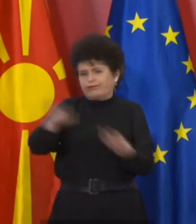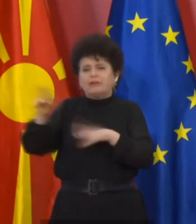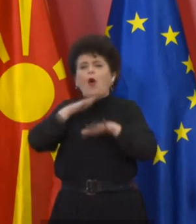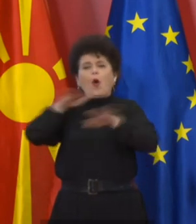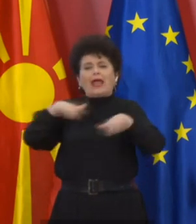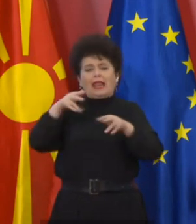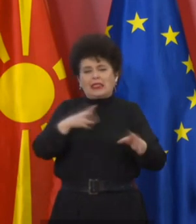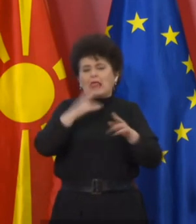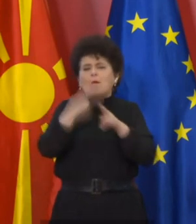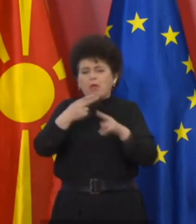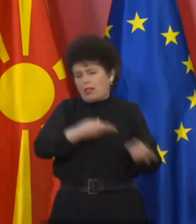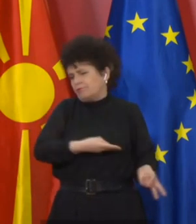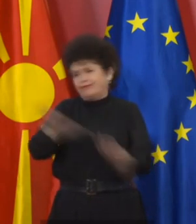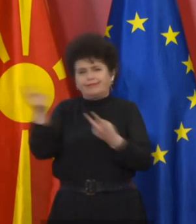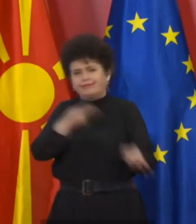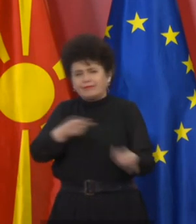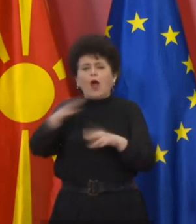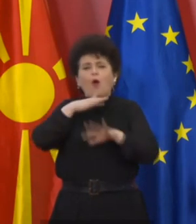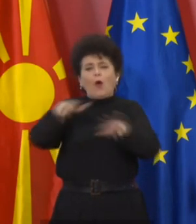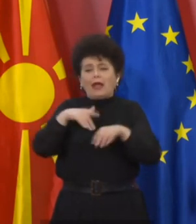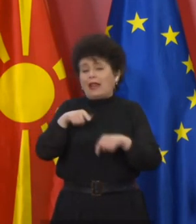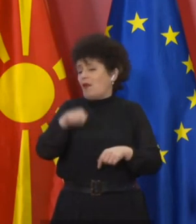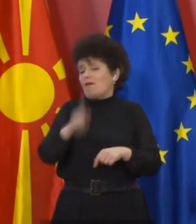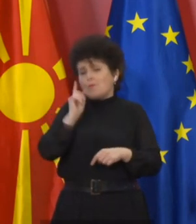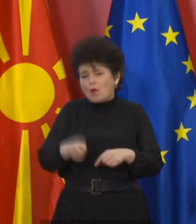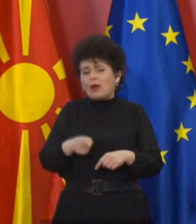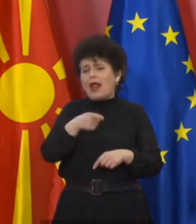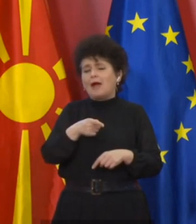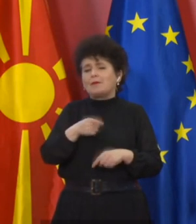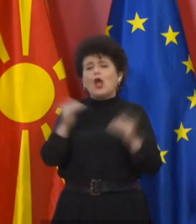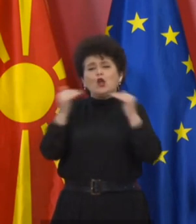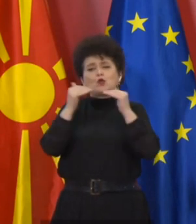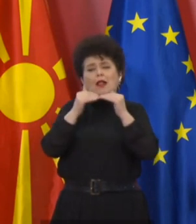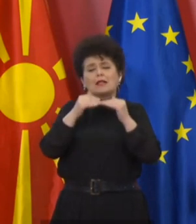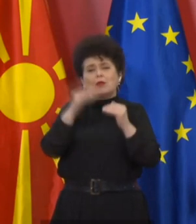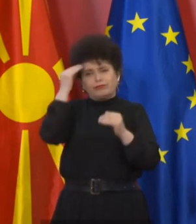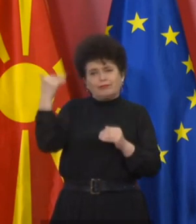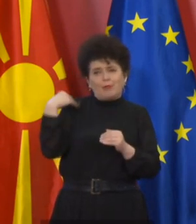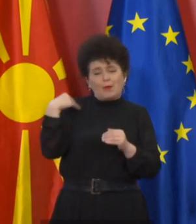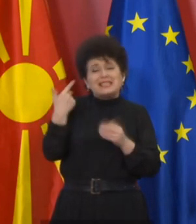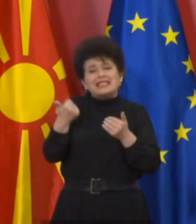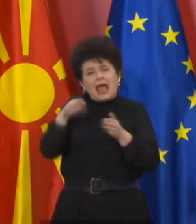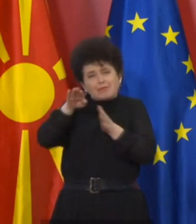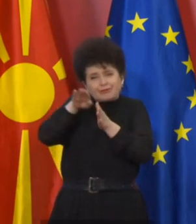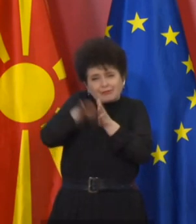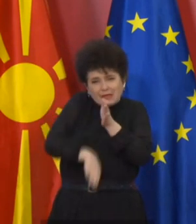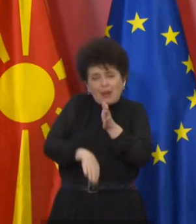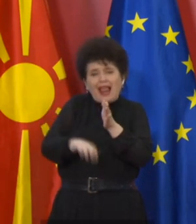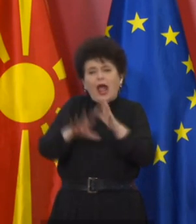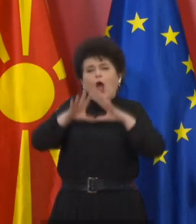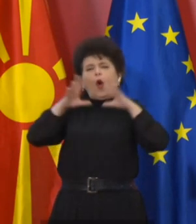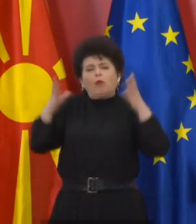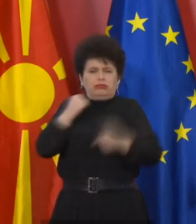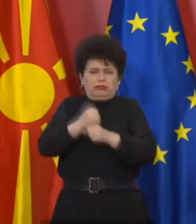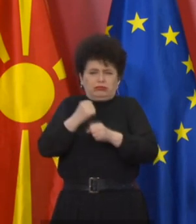целокупниот друг процес на третма на овие пациенти согласно препораката за намалување на обемот на